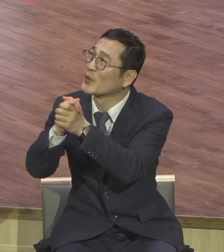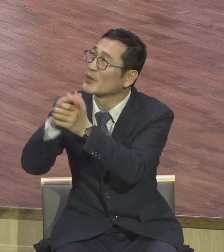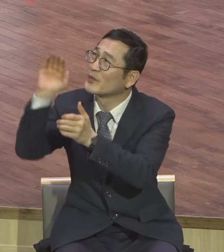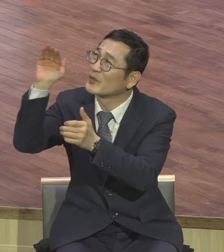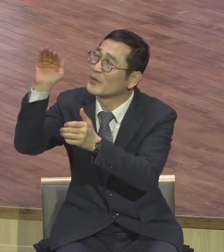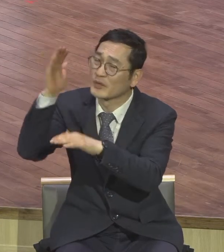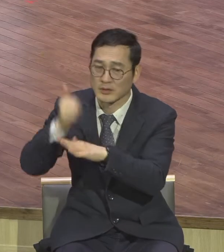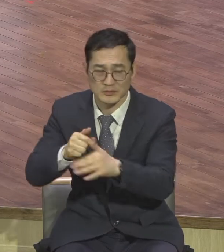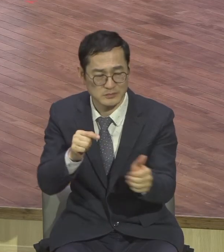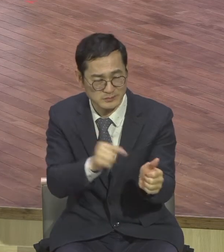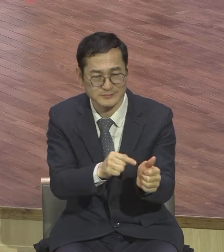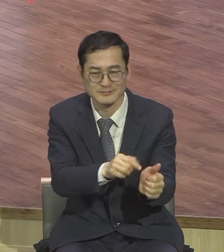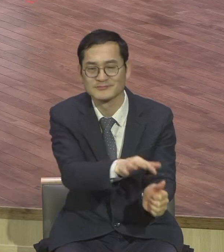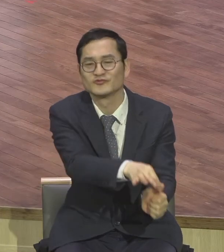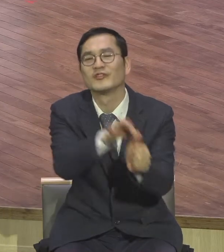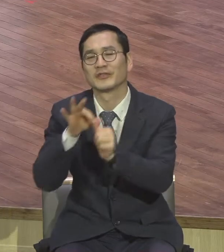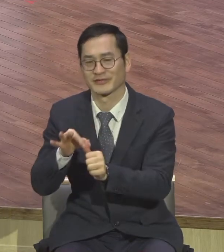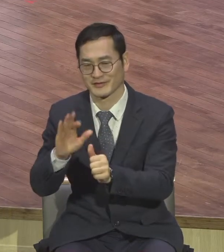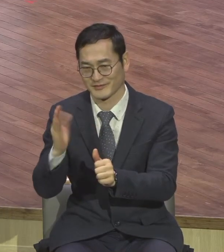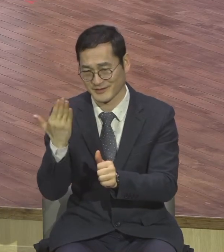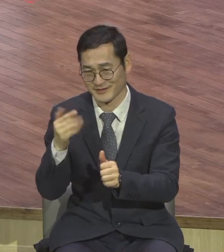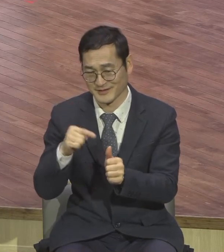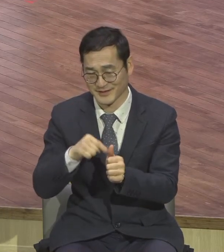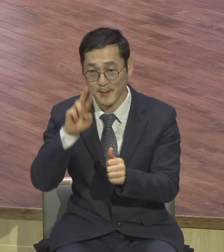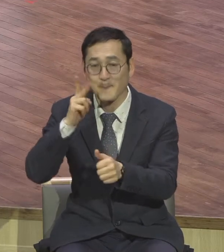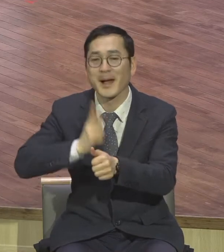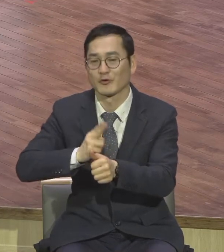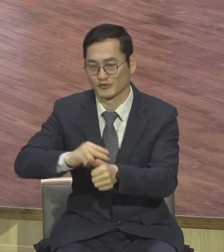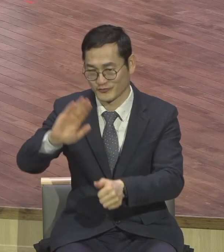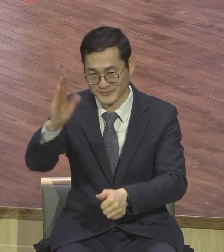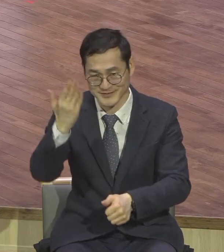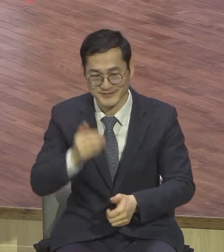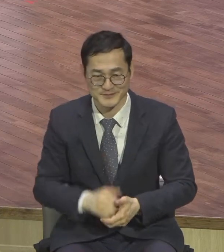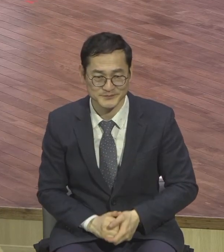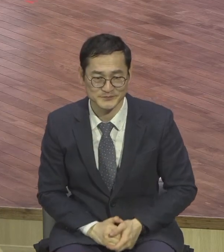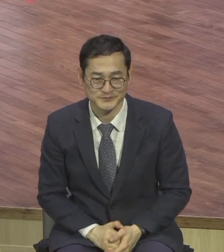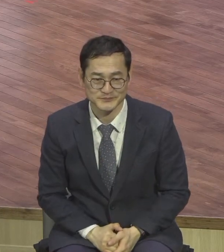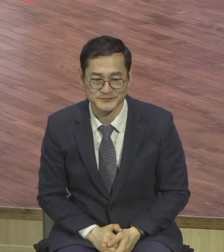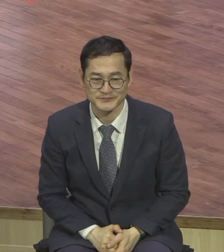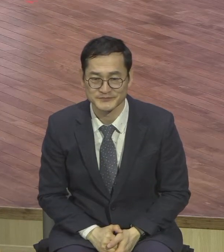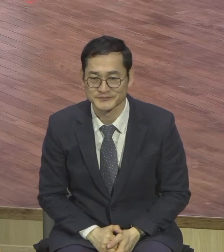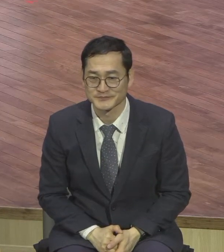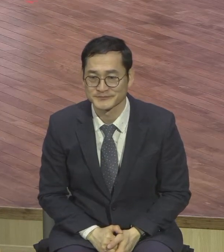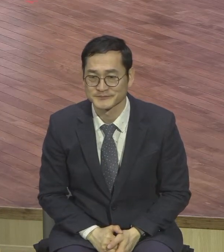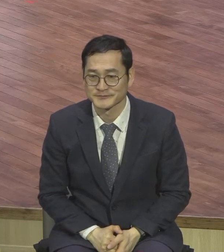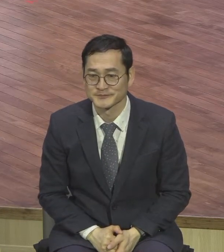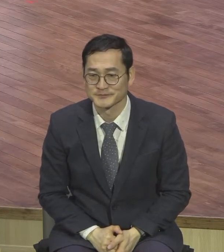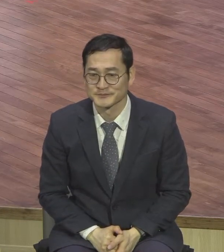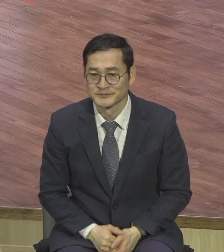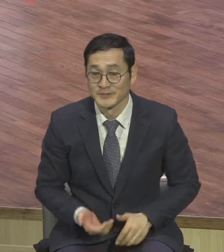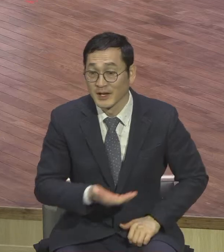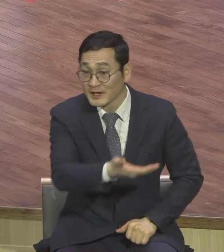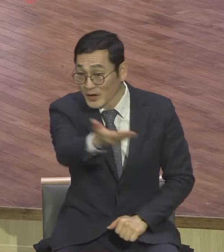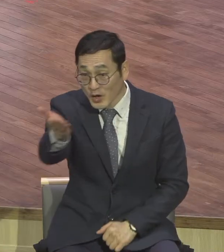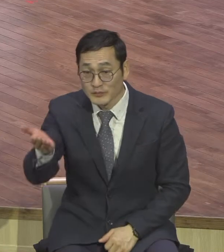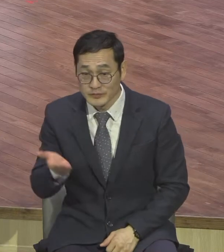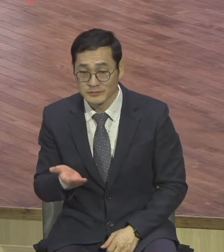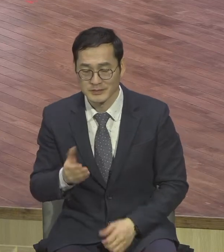통로라는 것이오 영계전의 성도는 모든 관계를 그리스도의